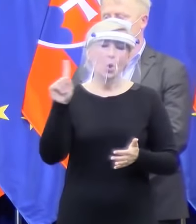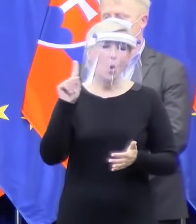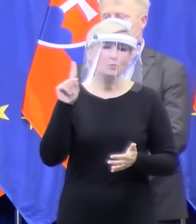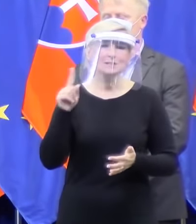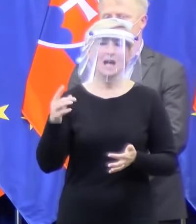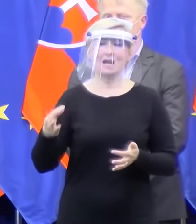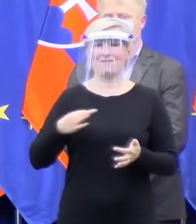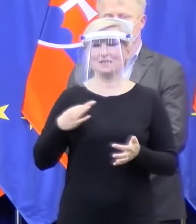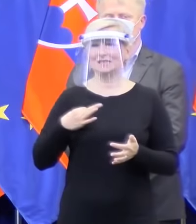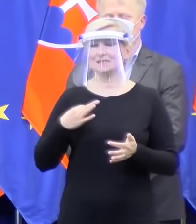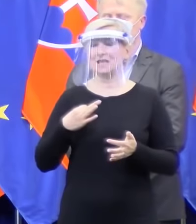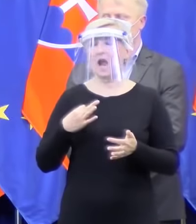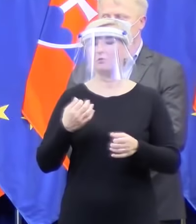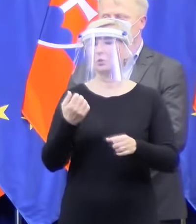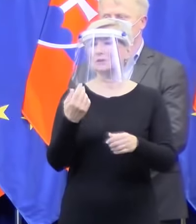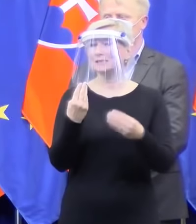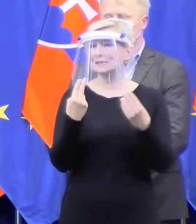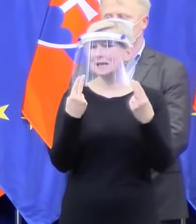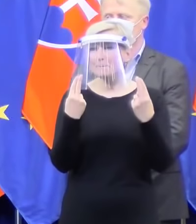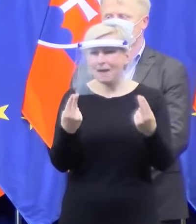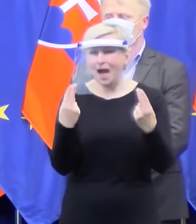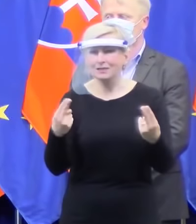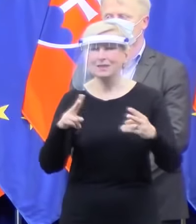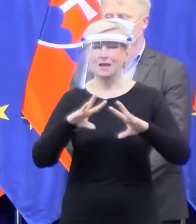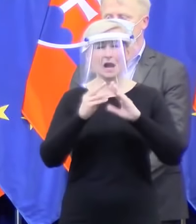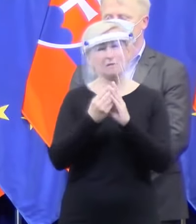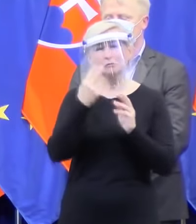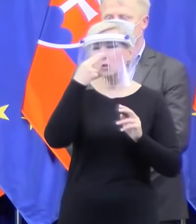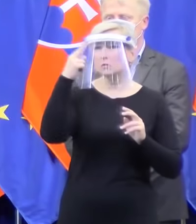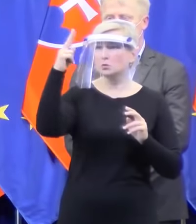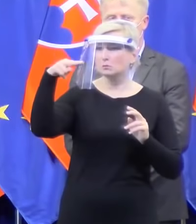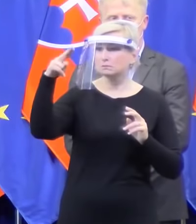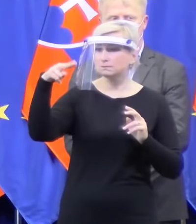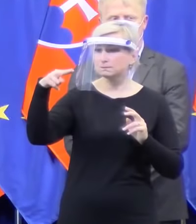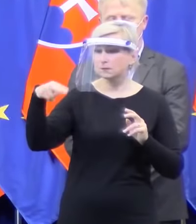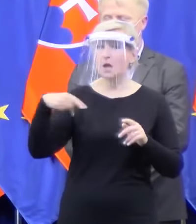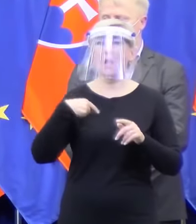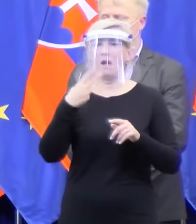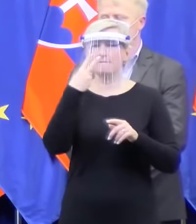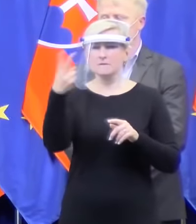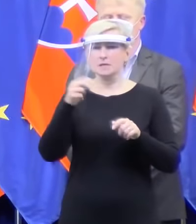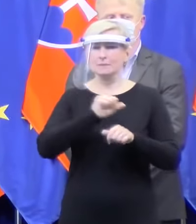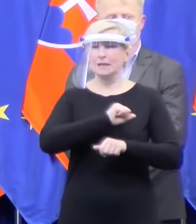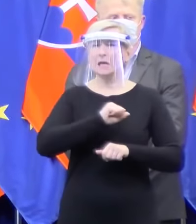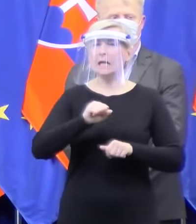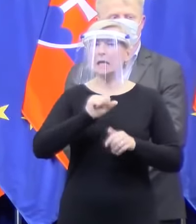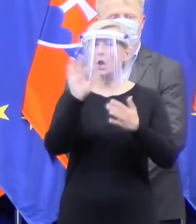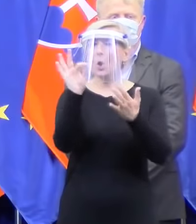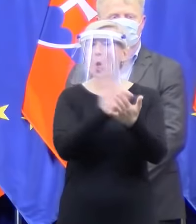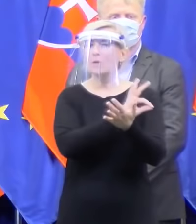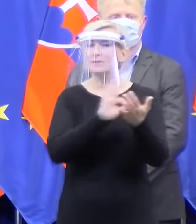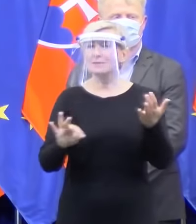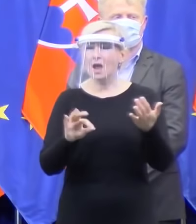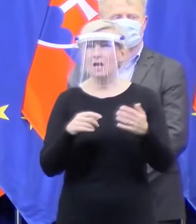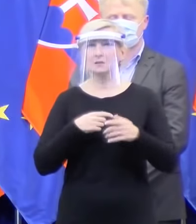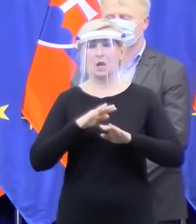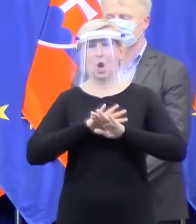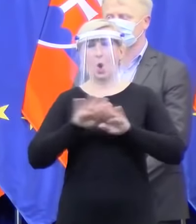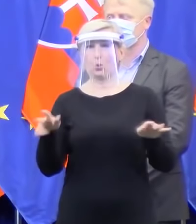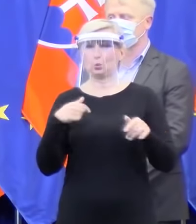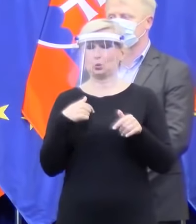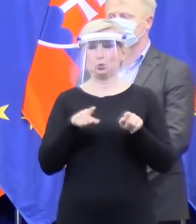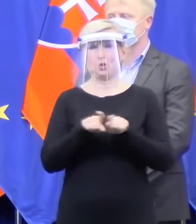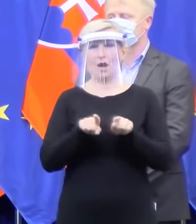materiálu. Pozerám, pozerám a zrazu rýchlo testy. A už ja mám normálne, že mám takú husiu kožu pri tých rýchlo testoch, lebo